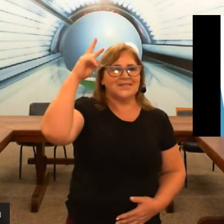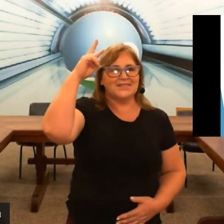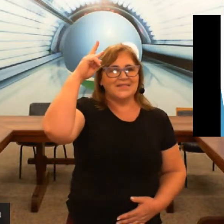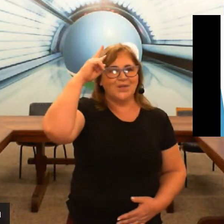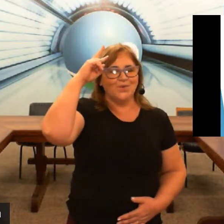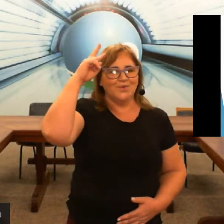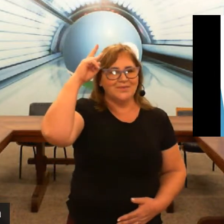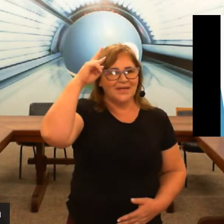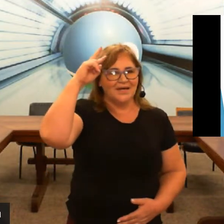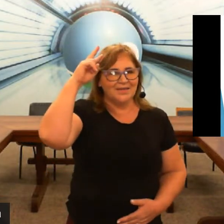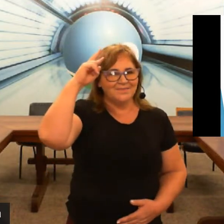segunda